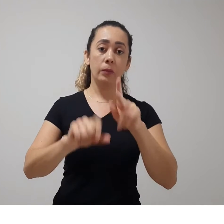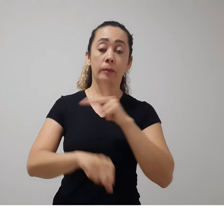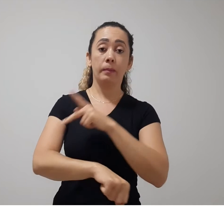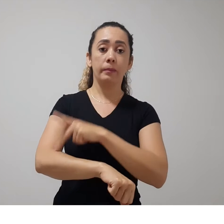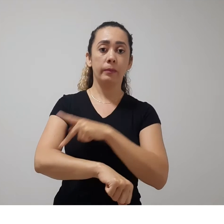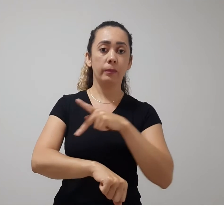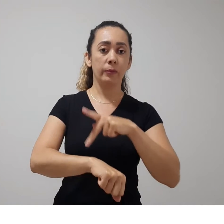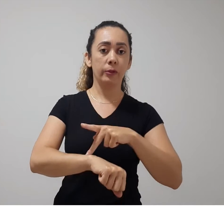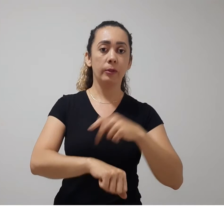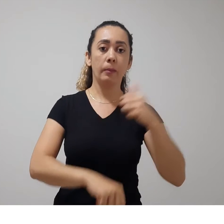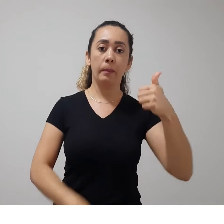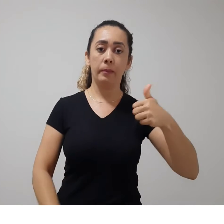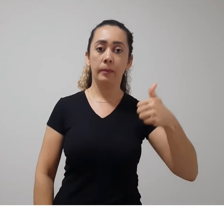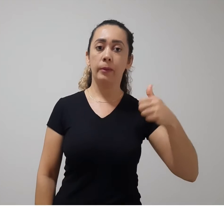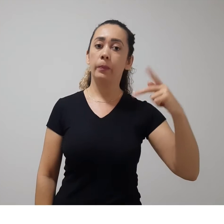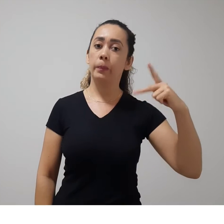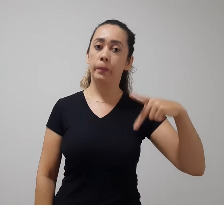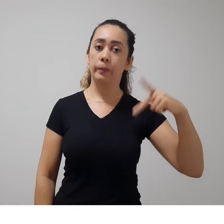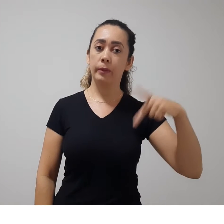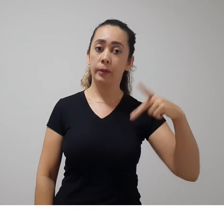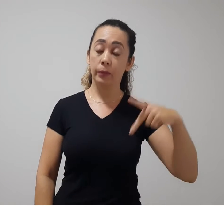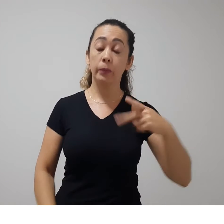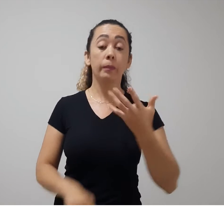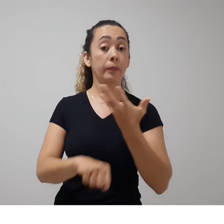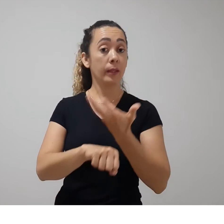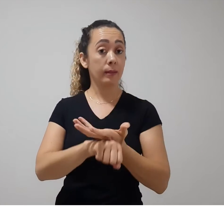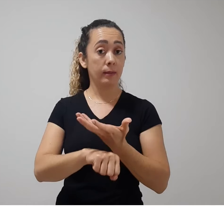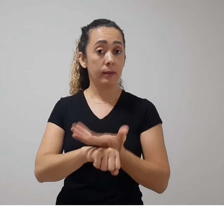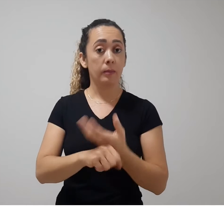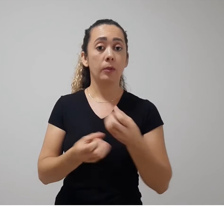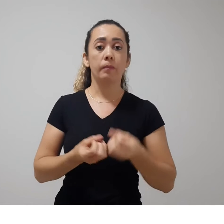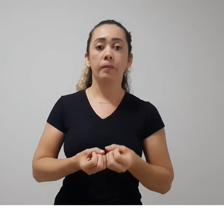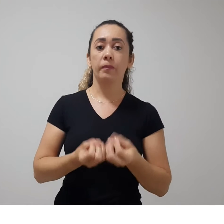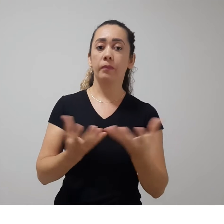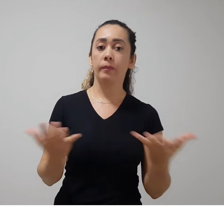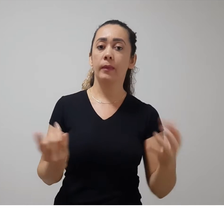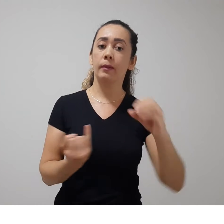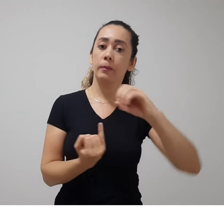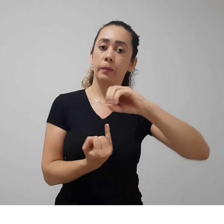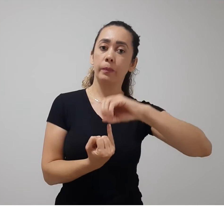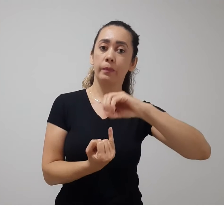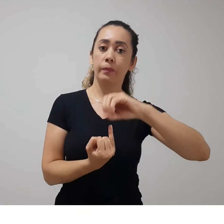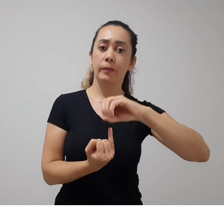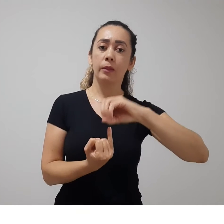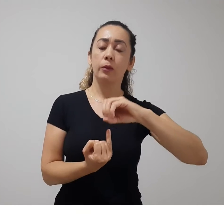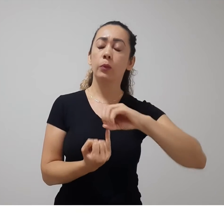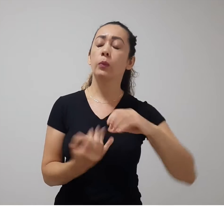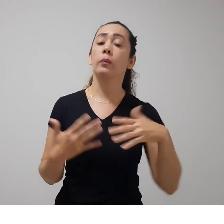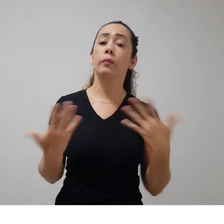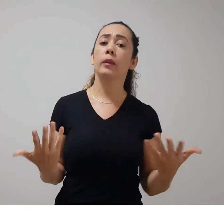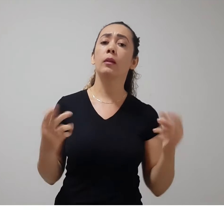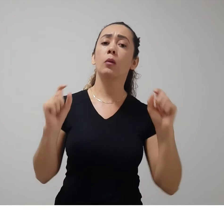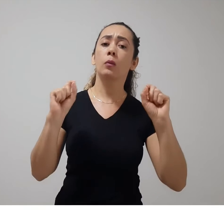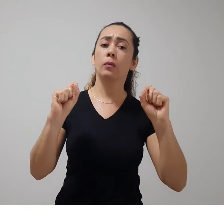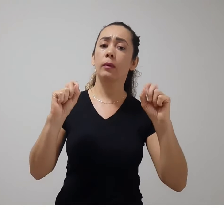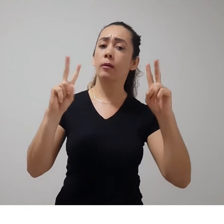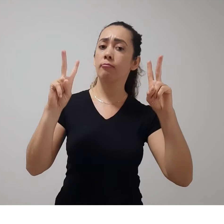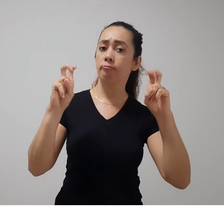disciplina é mais uma ofertada pelo Instituto Federal do Norte de Línguas. Bom, o assunto nosso hoje é